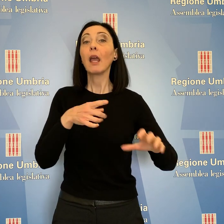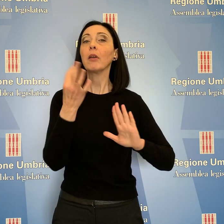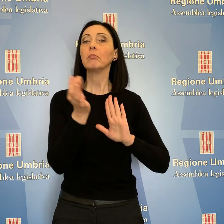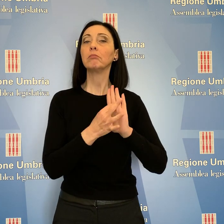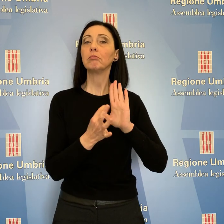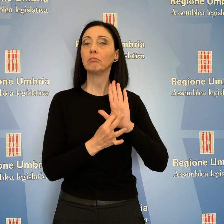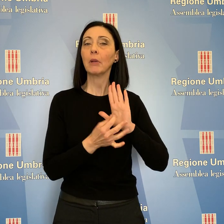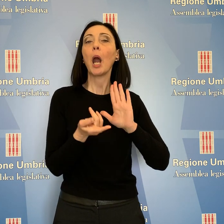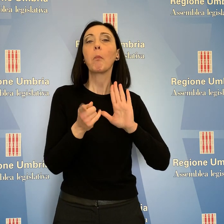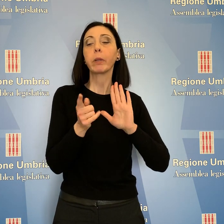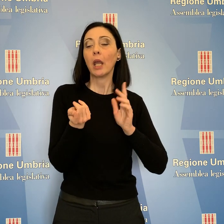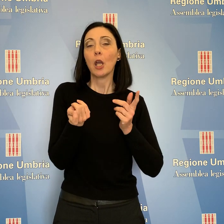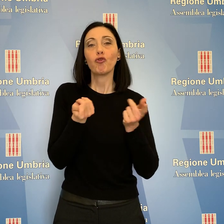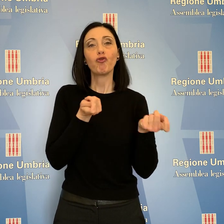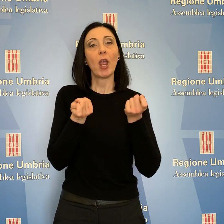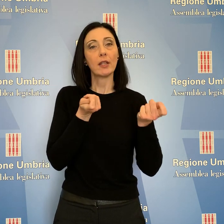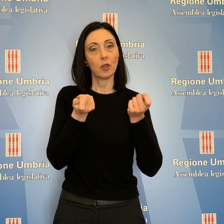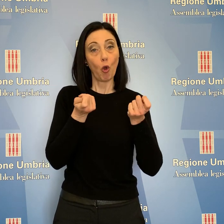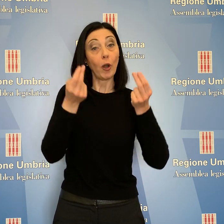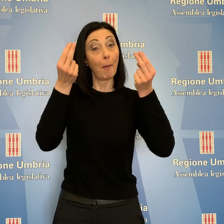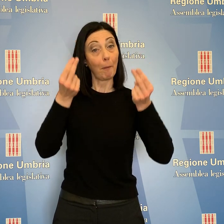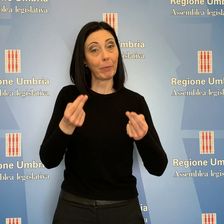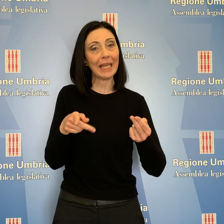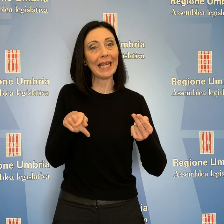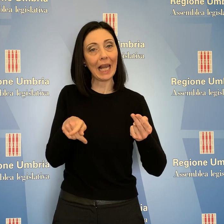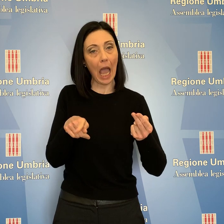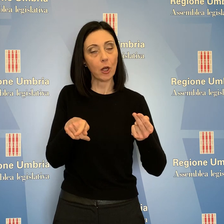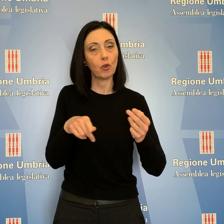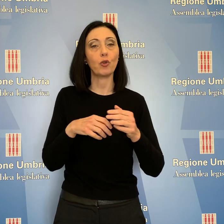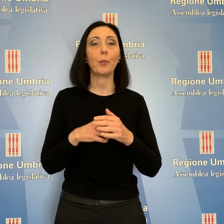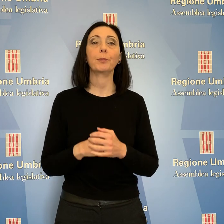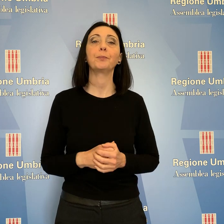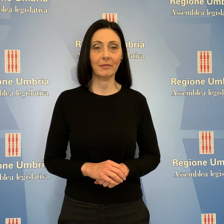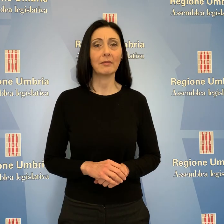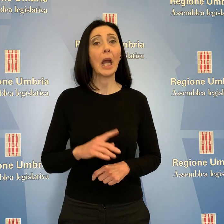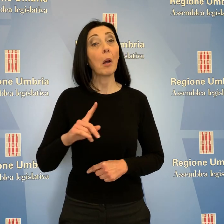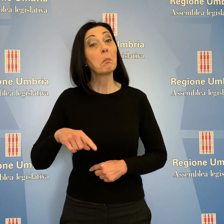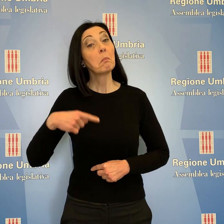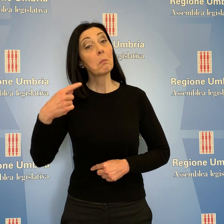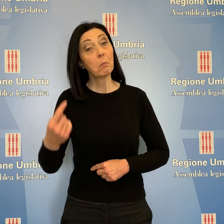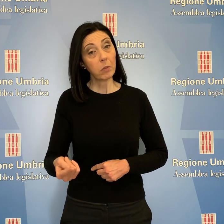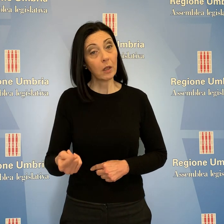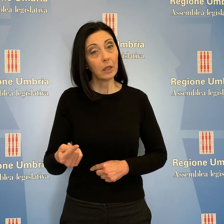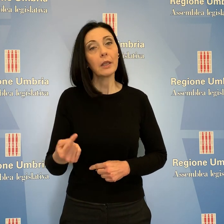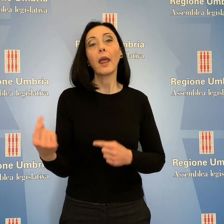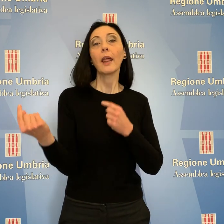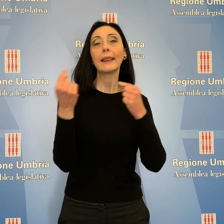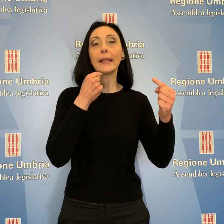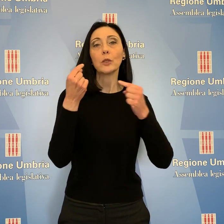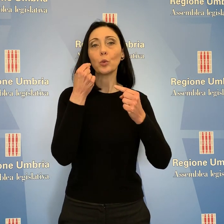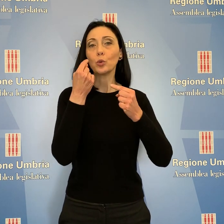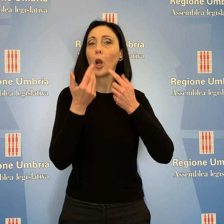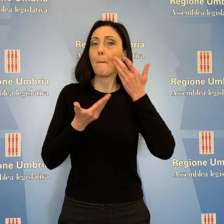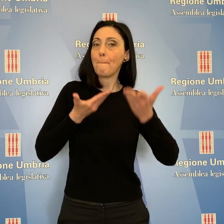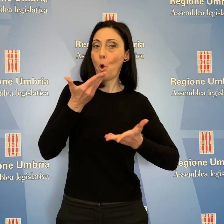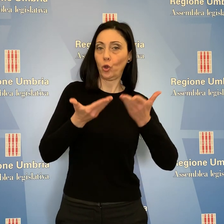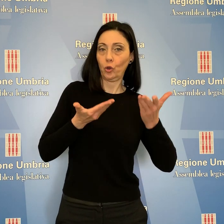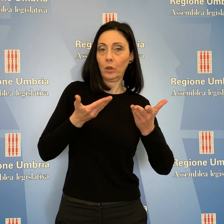provvedimenti per la gestione del bilancio del Centro Studi. È stata poi la volta della discussione di alcune mozioni.